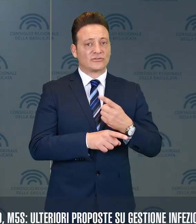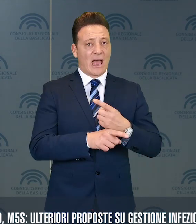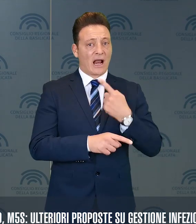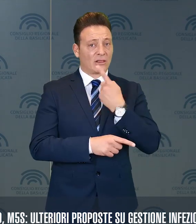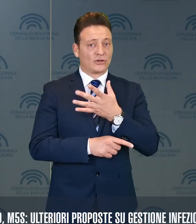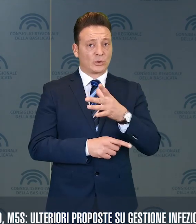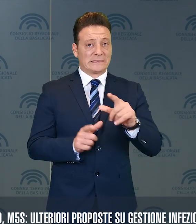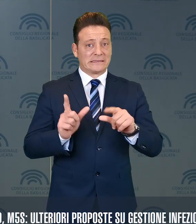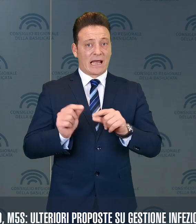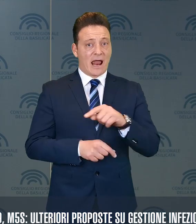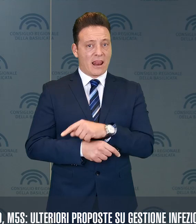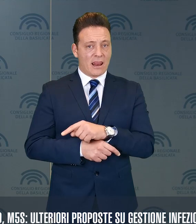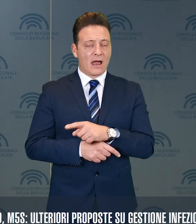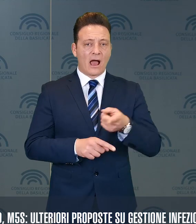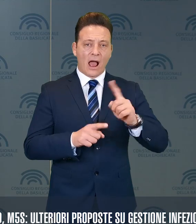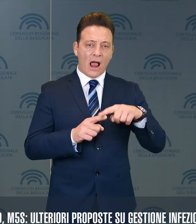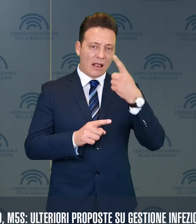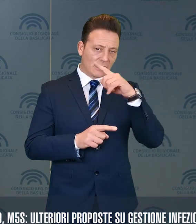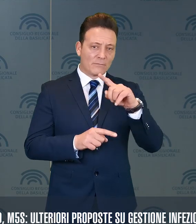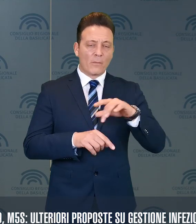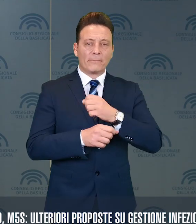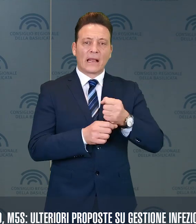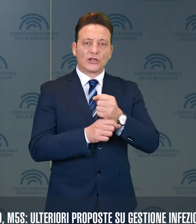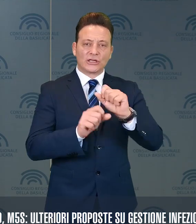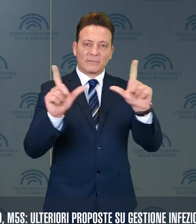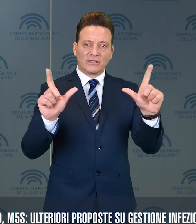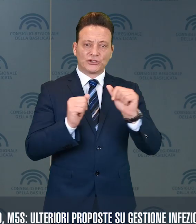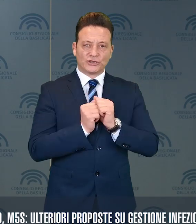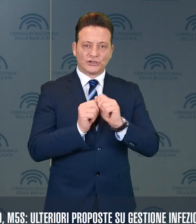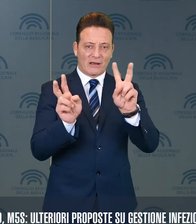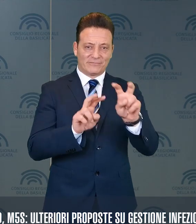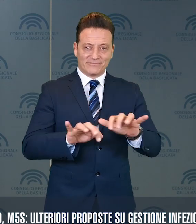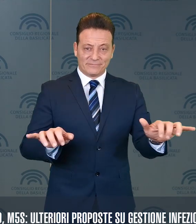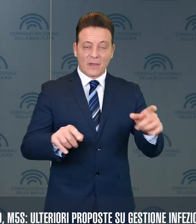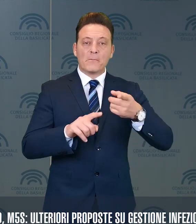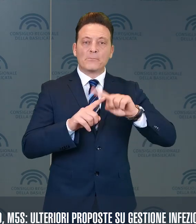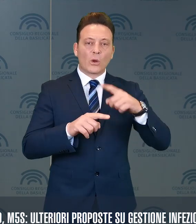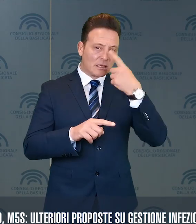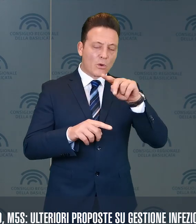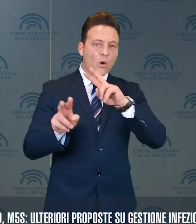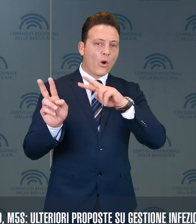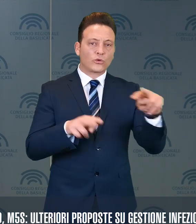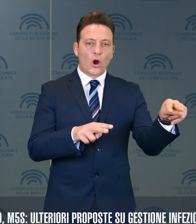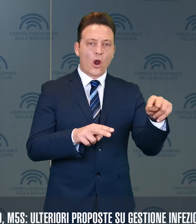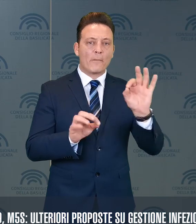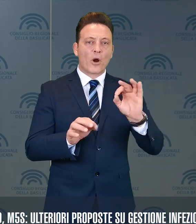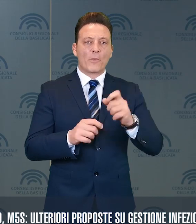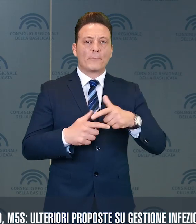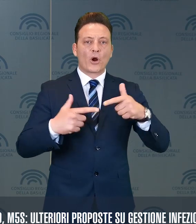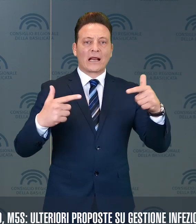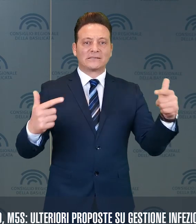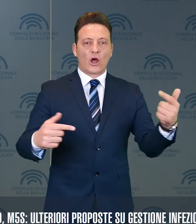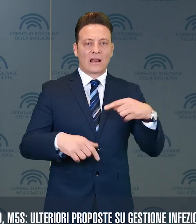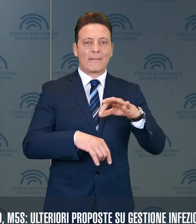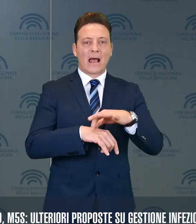pentastellati, anche presidi di telemedicina e le strumentazioni per il controllo della progressione della